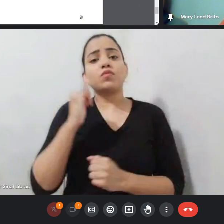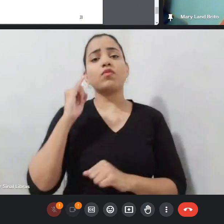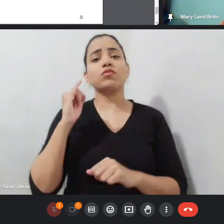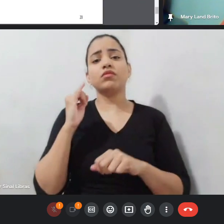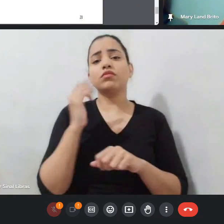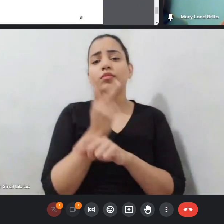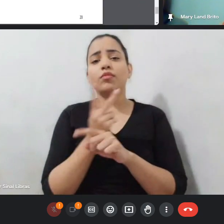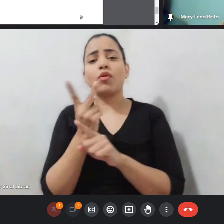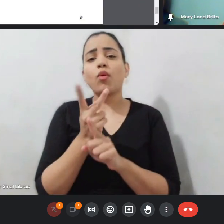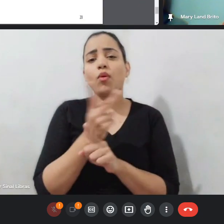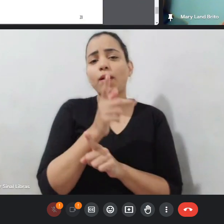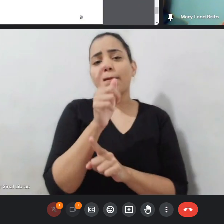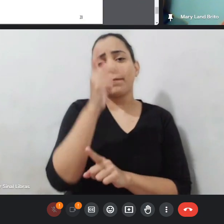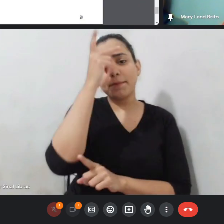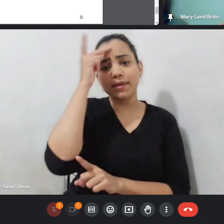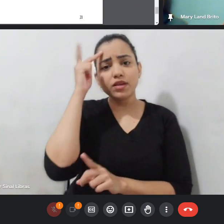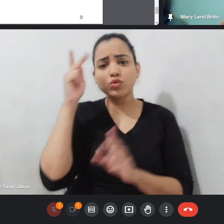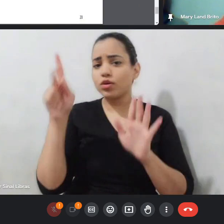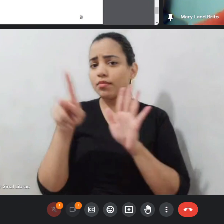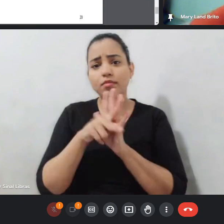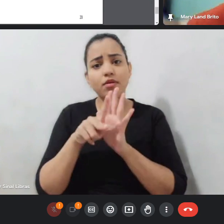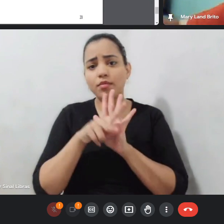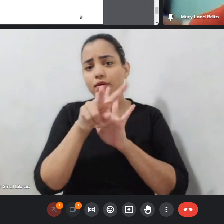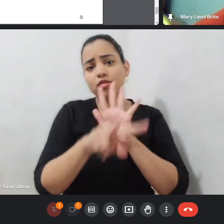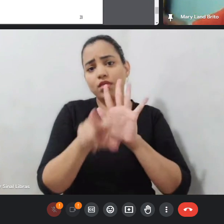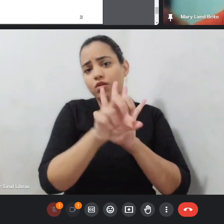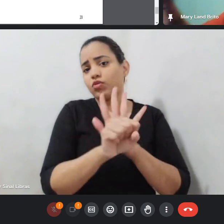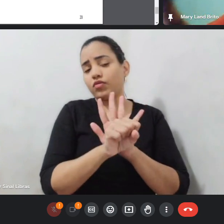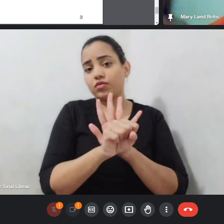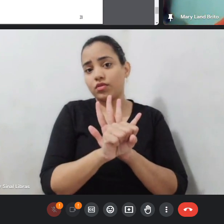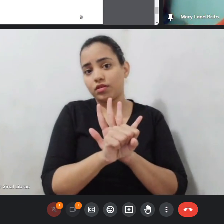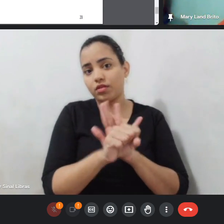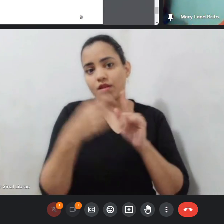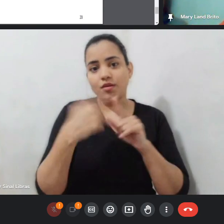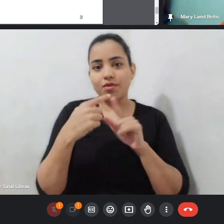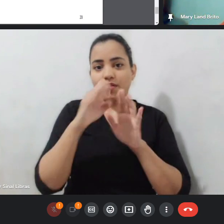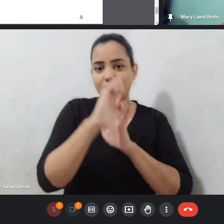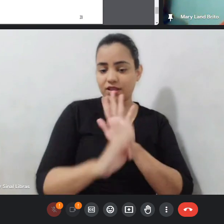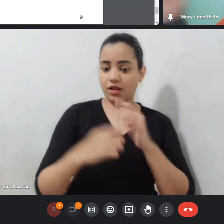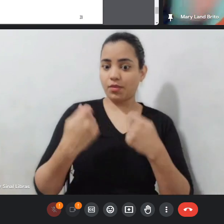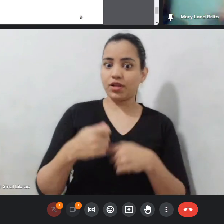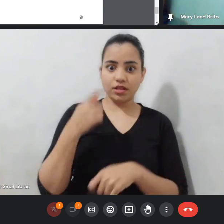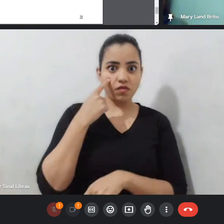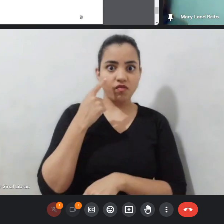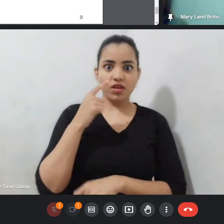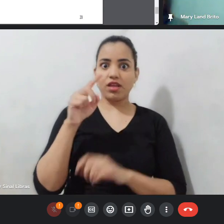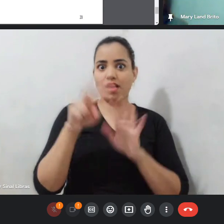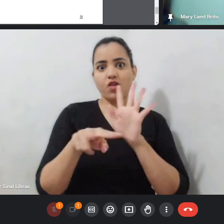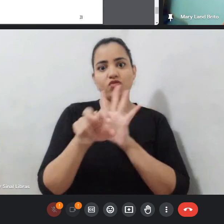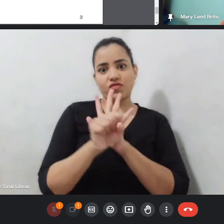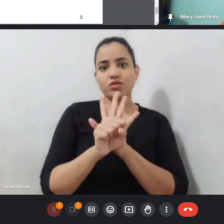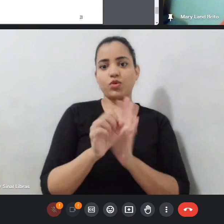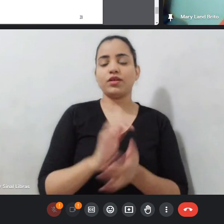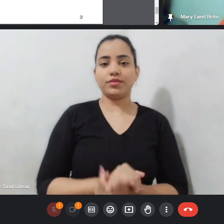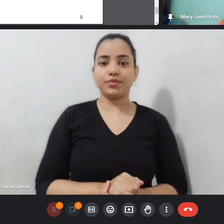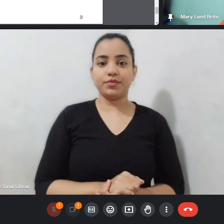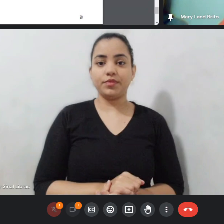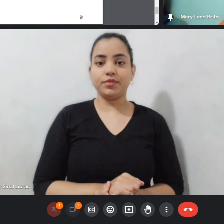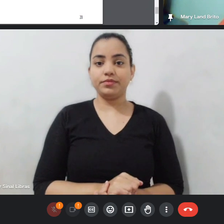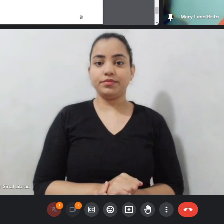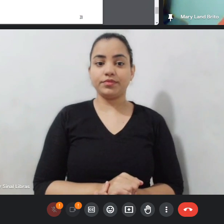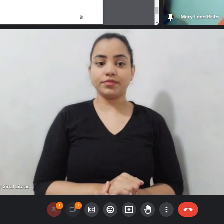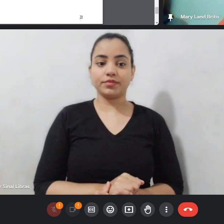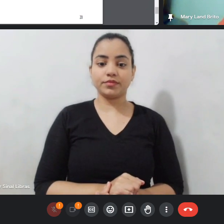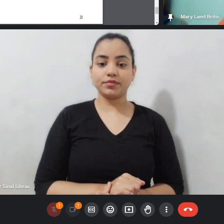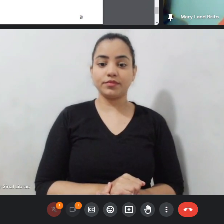para o edital B audiovisual, certo? Não falando de edital específico de blocos carnavalescos, mas edital B audiovisual. E